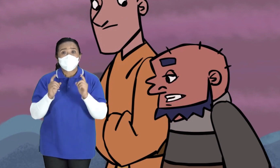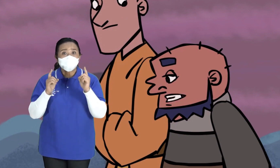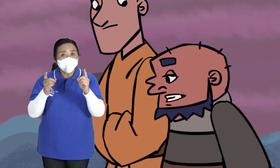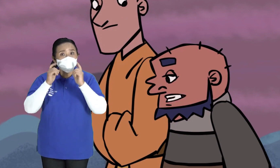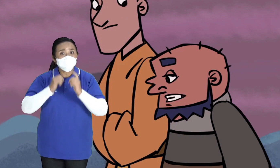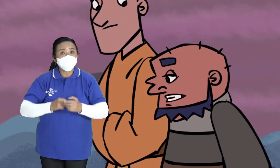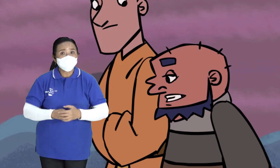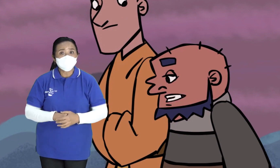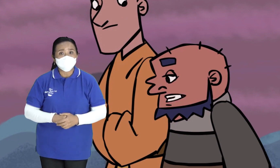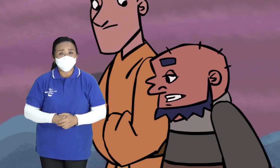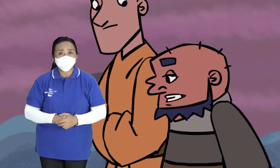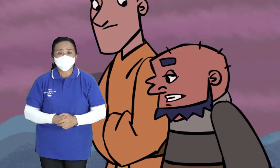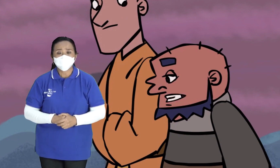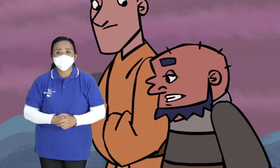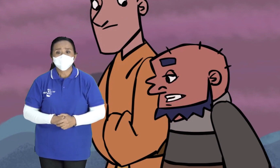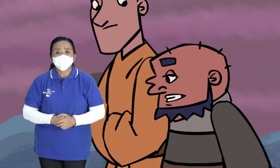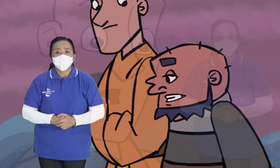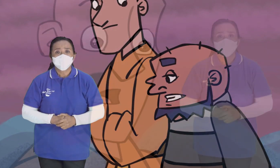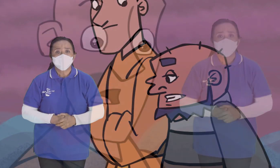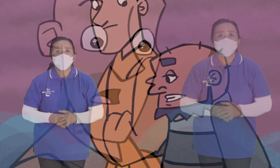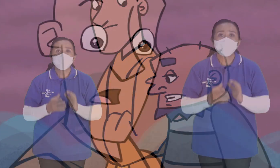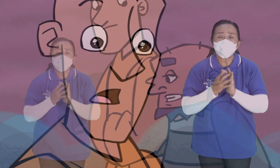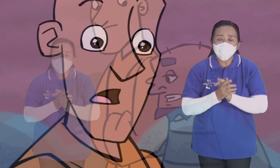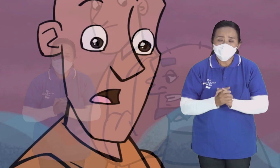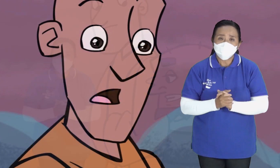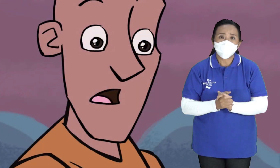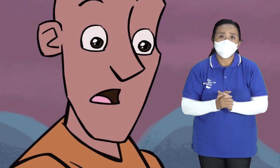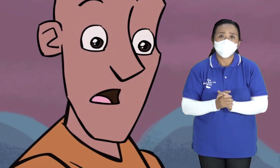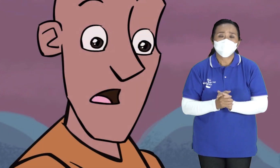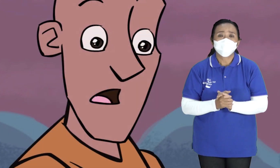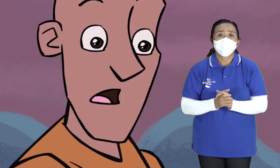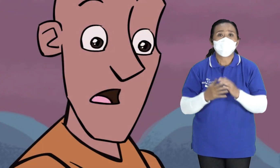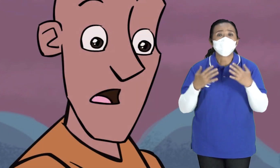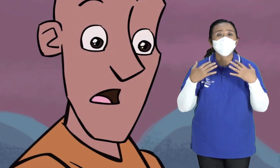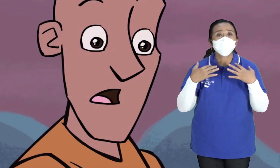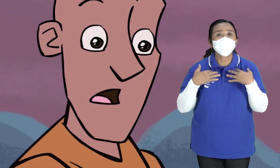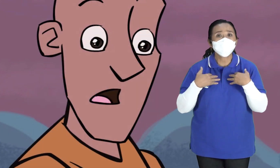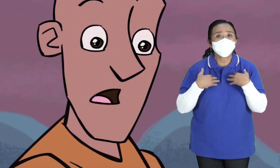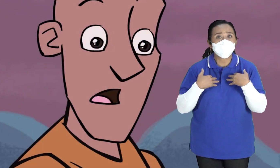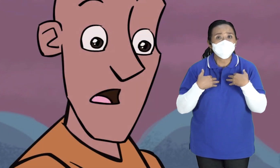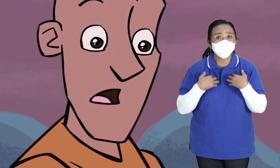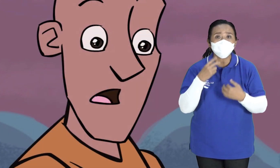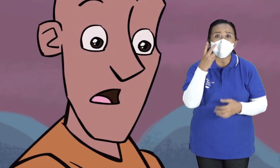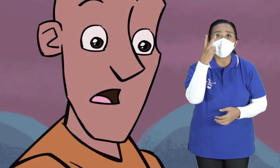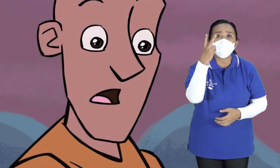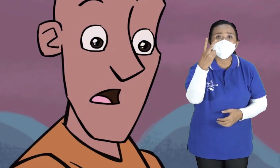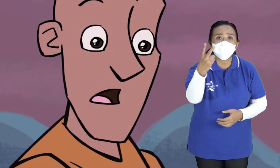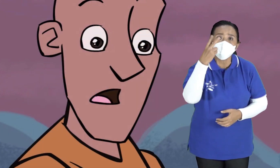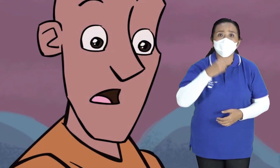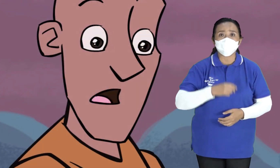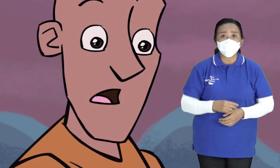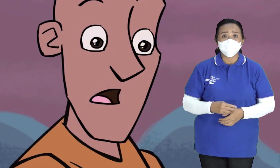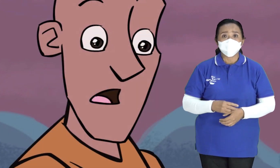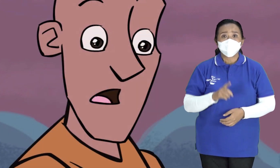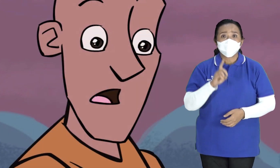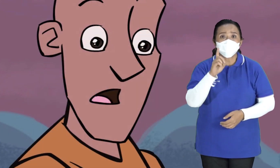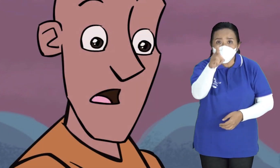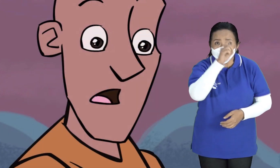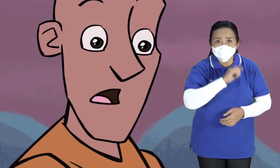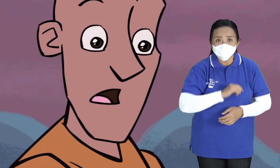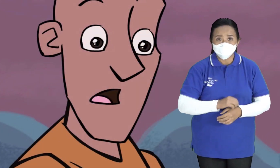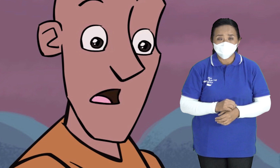Apa jawab Elisa Bapak Aku minta Dua bagian dari